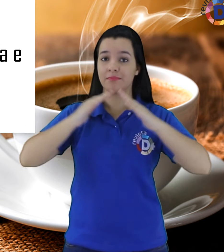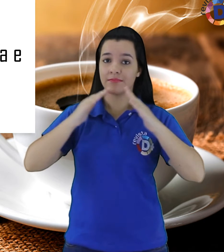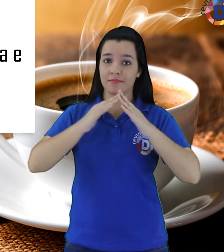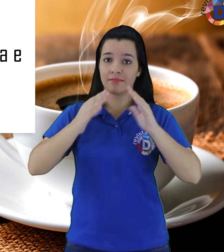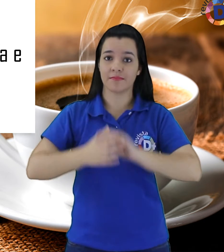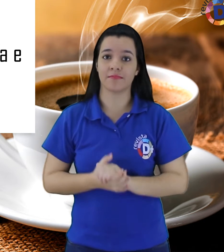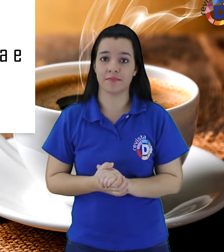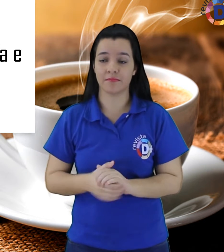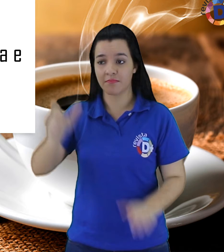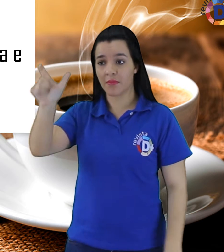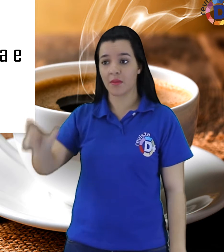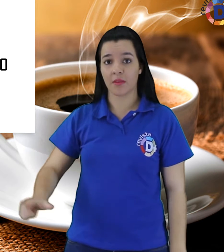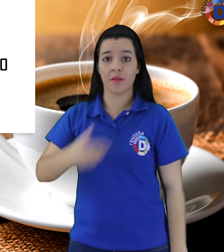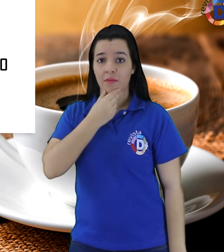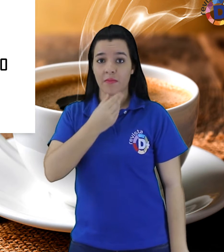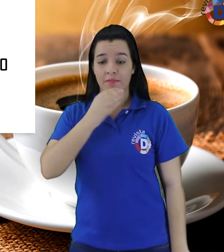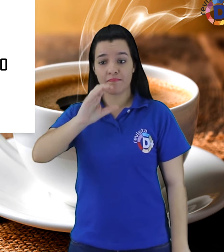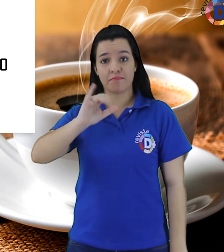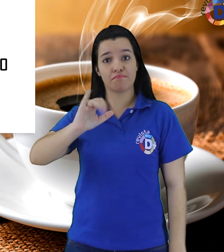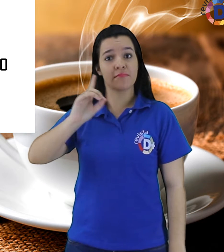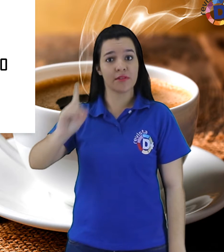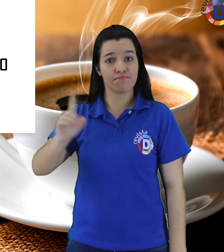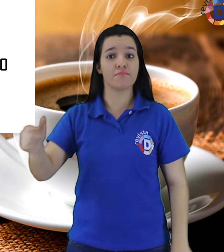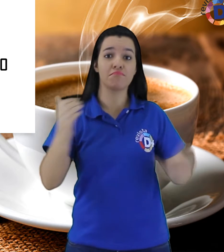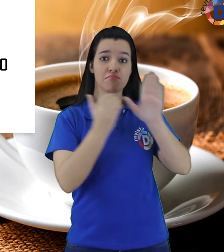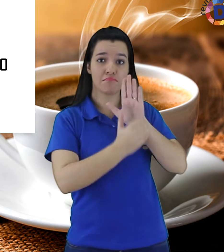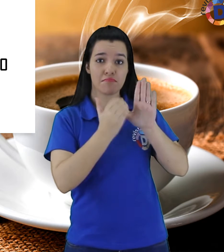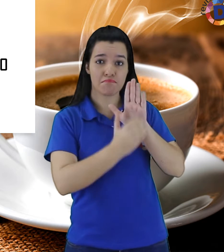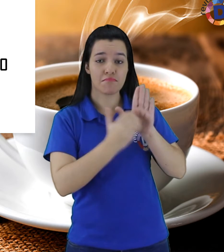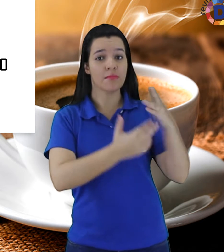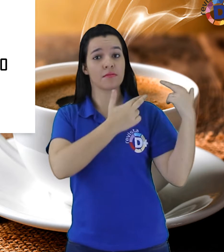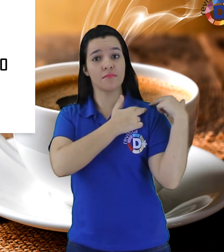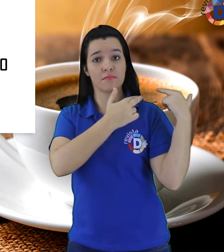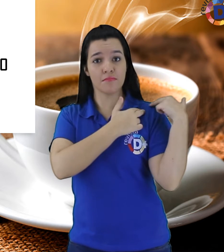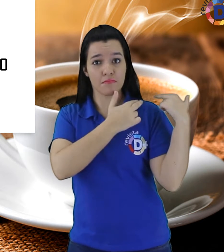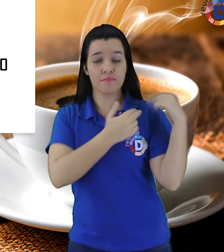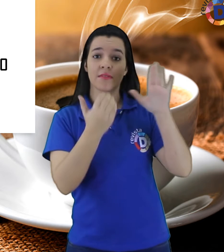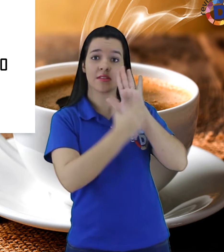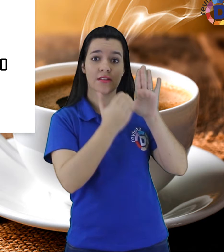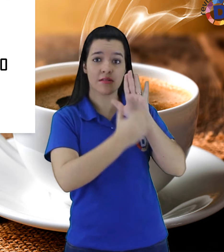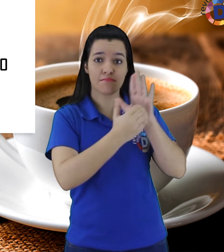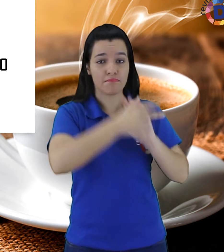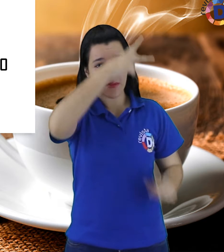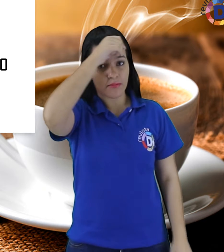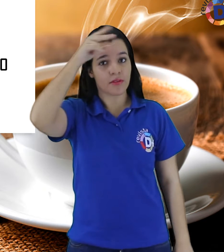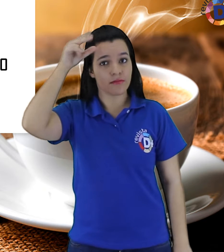Torquato, titular da Secretaria Municipal da Pessoa com Deficiência, a